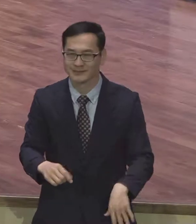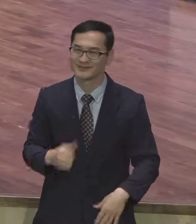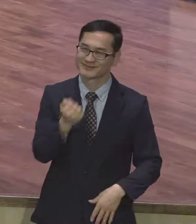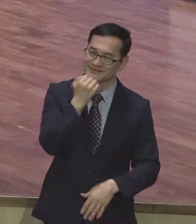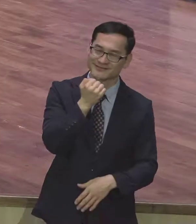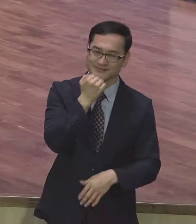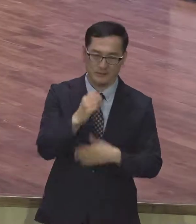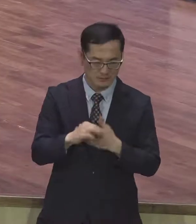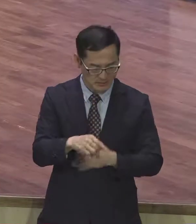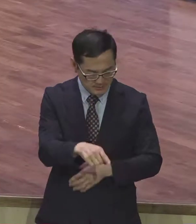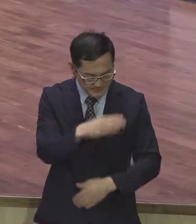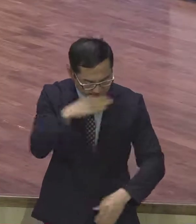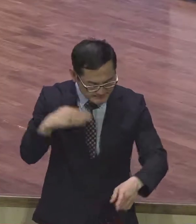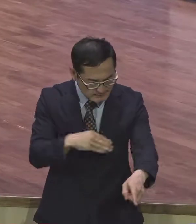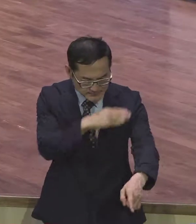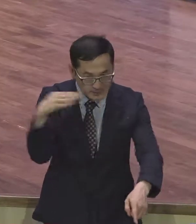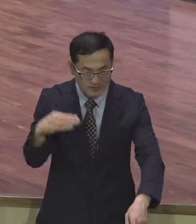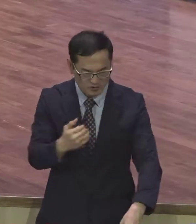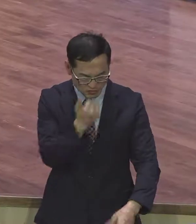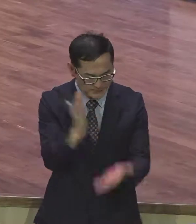보여요. 그래서 어른들이 함부로 웃지마. 그래요.